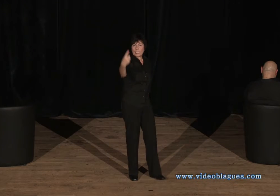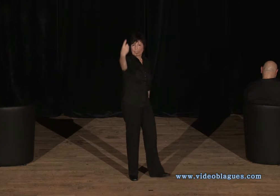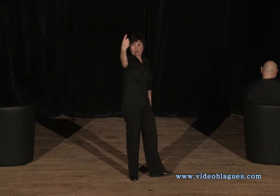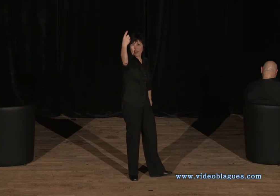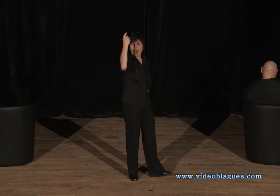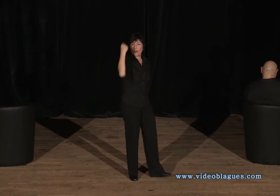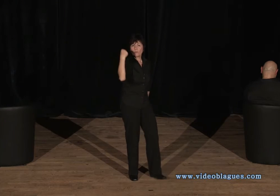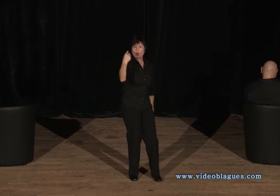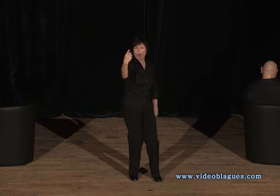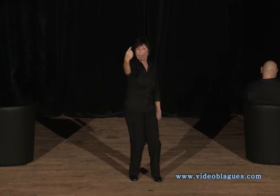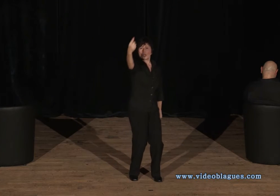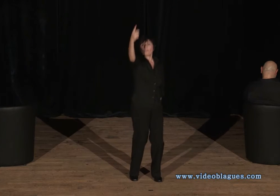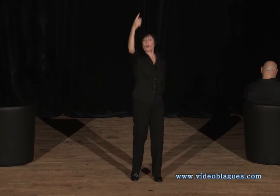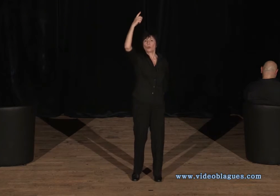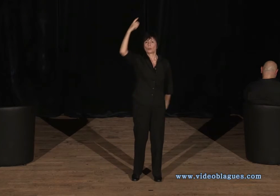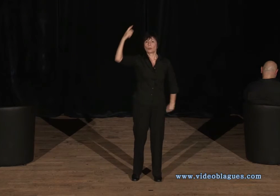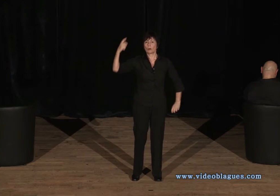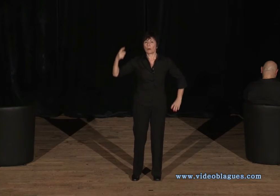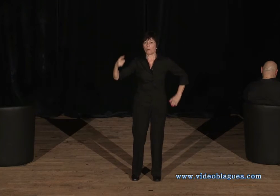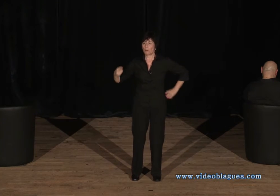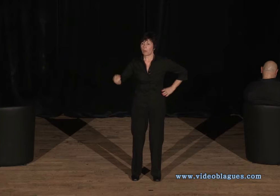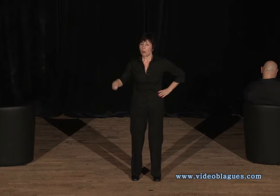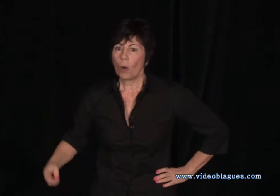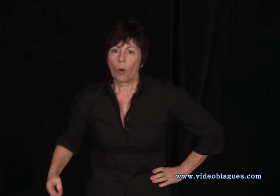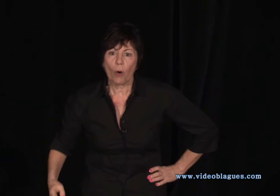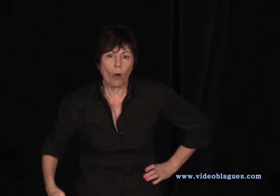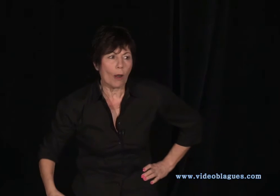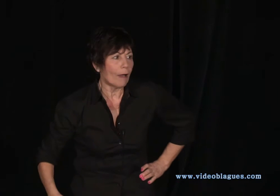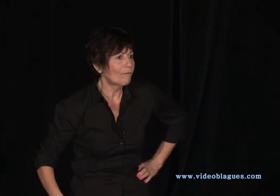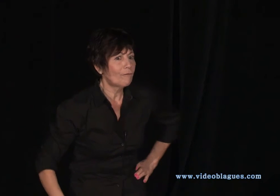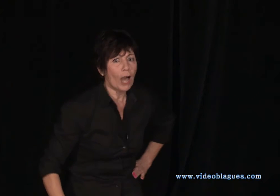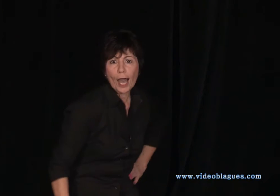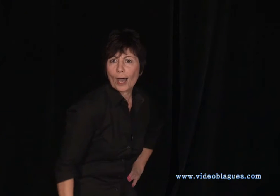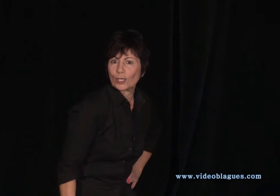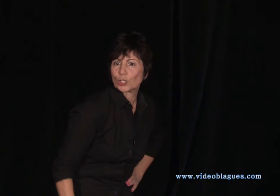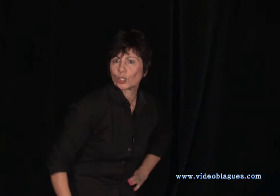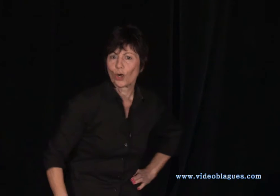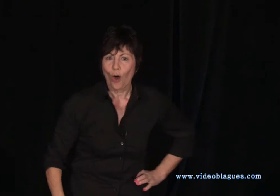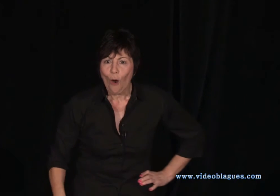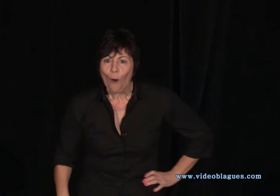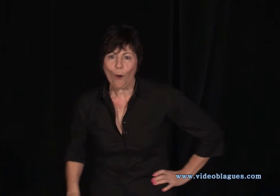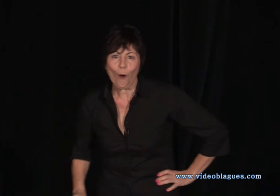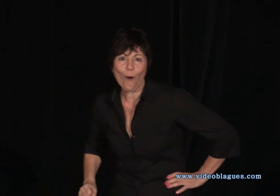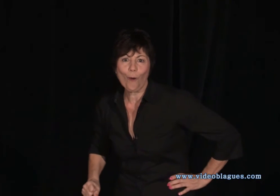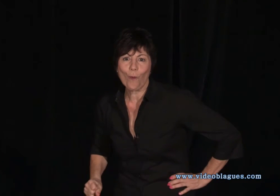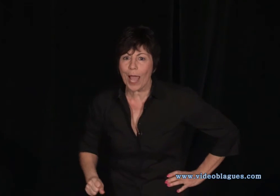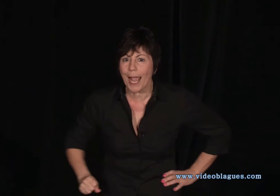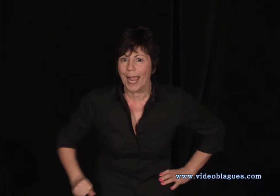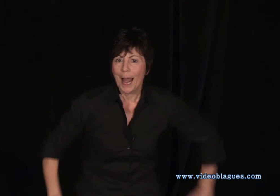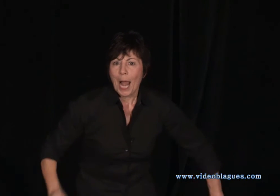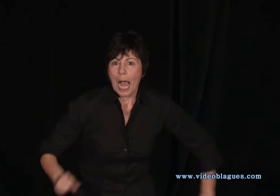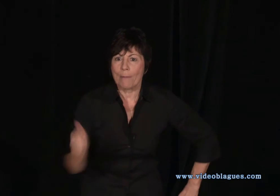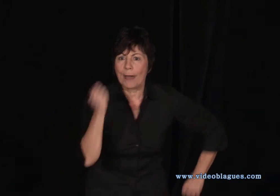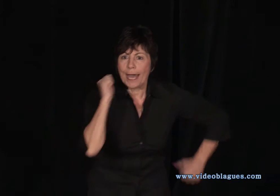satisfaire un vœu, un seul vœu. Oh la vache ! Oh ouais ! Ah ben,